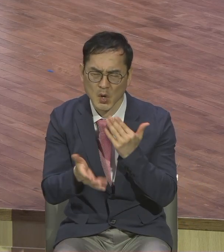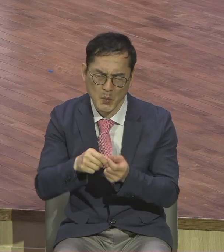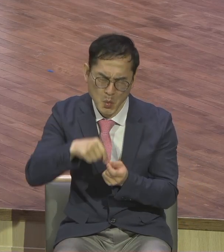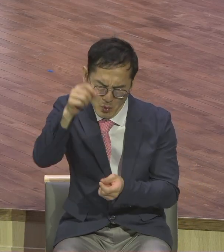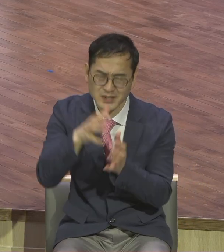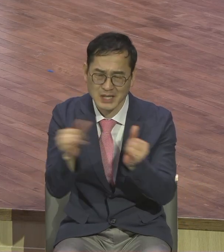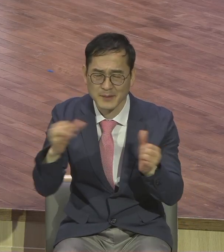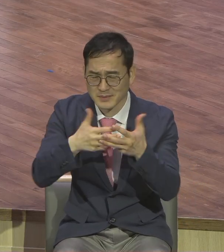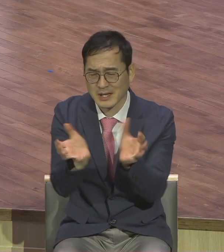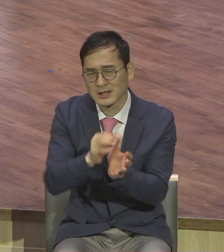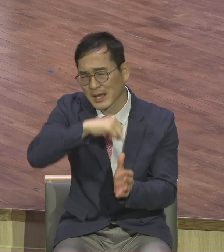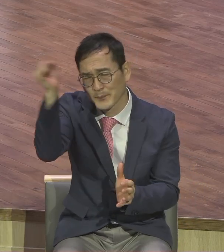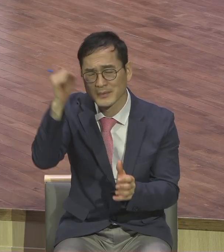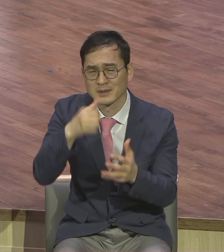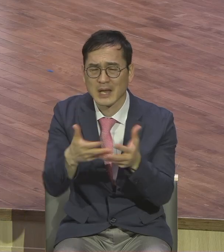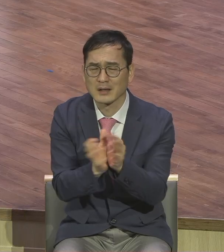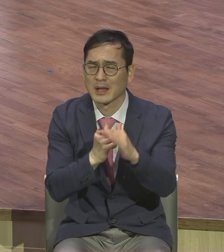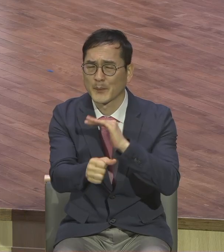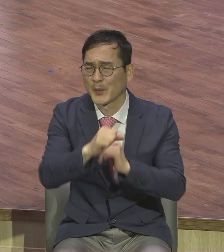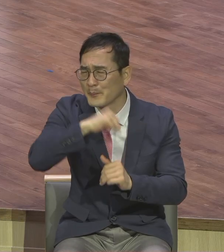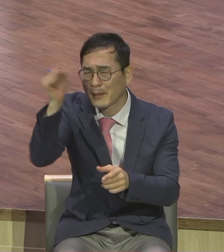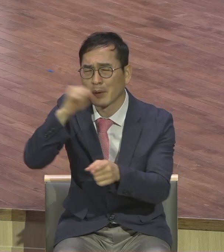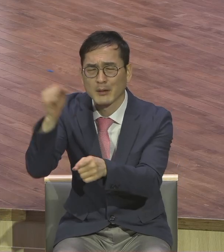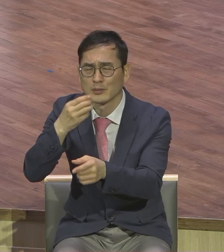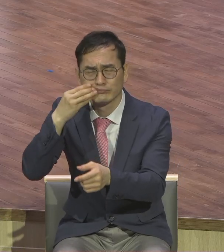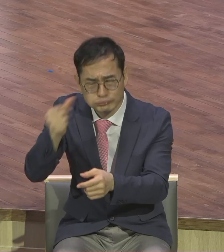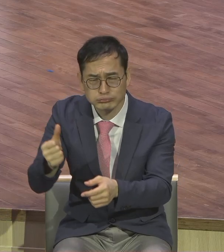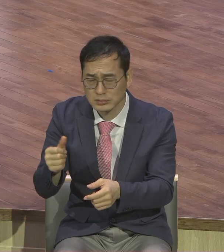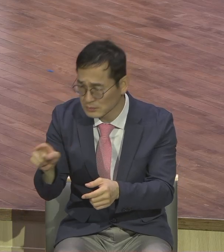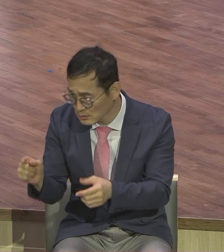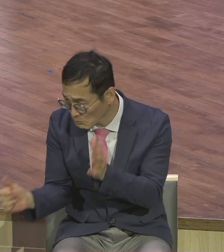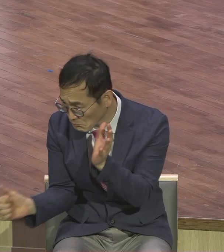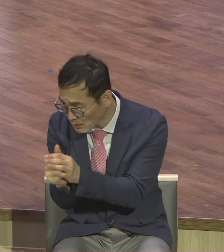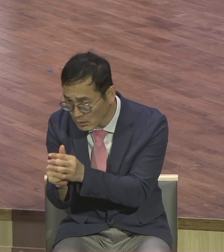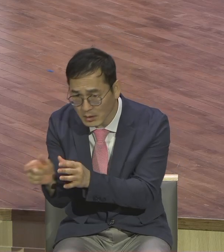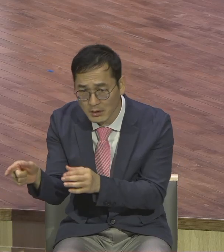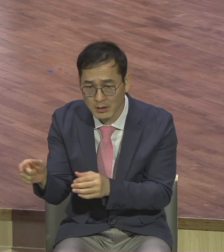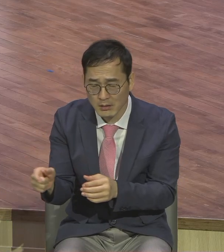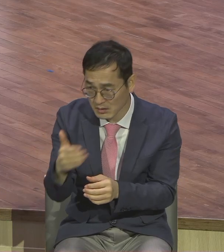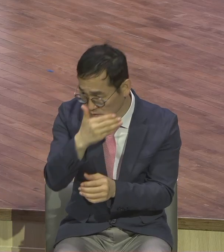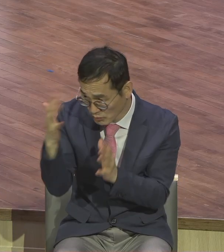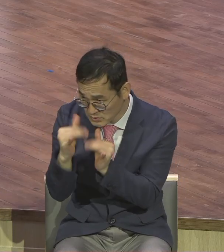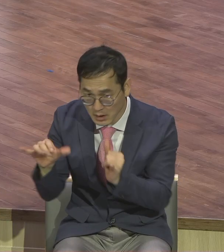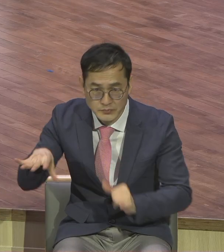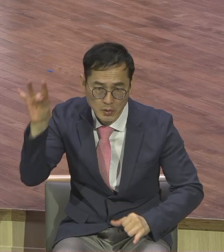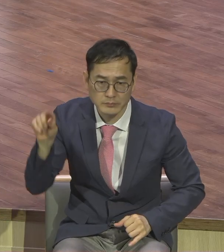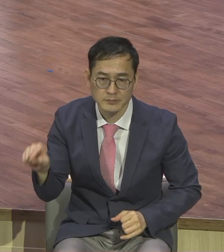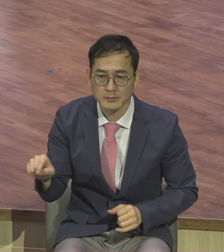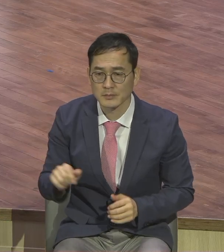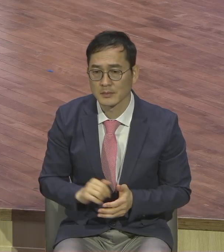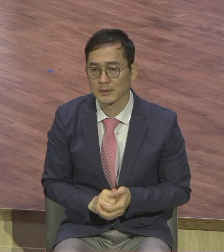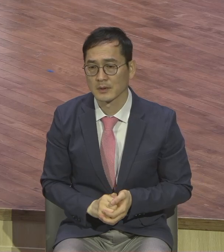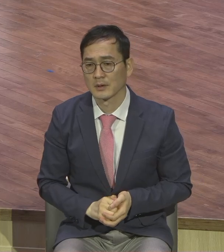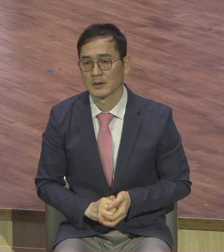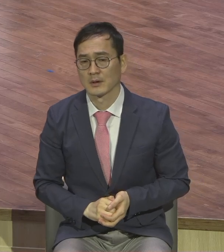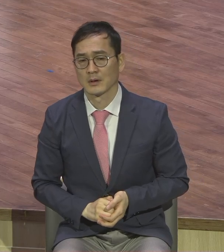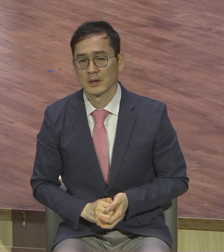났어요. 지금 정치권에서. 큰 도전입니다. 국민들이 뭘 원하는가를